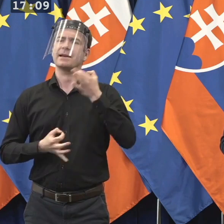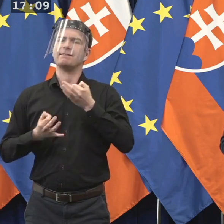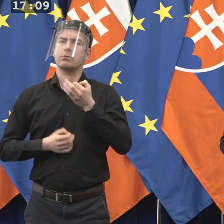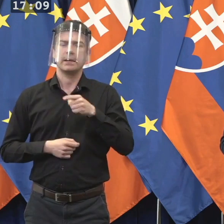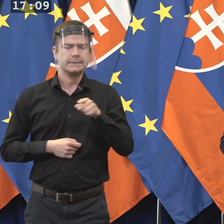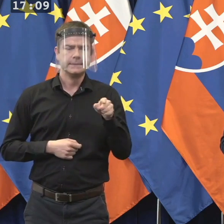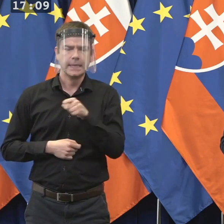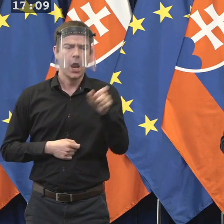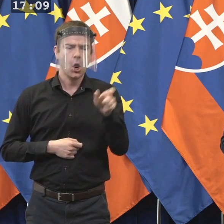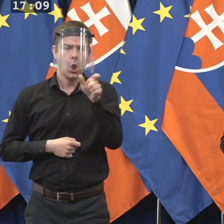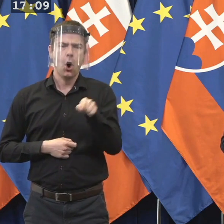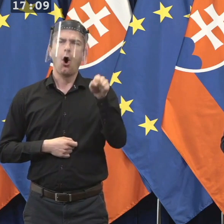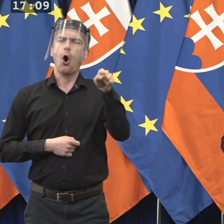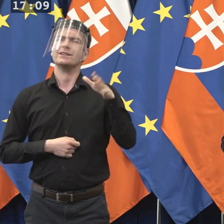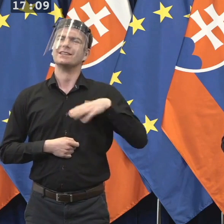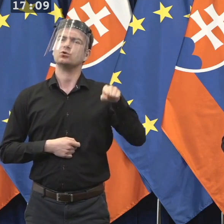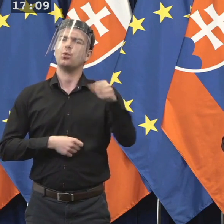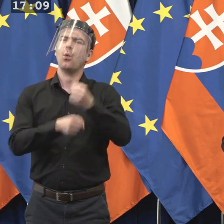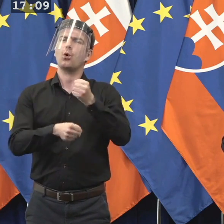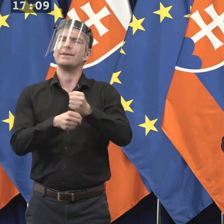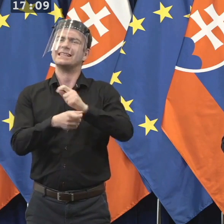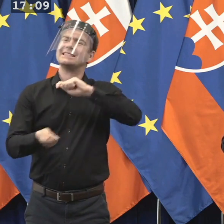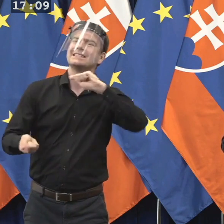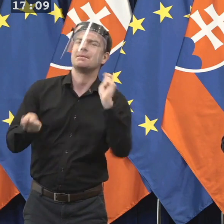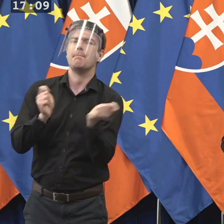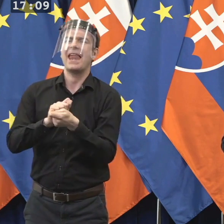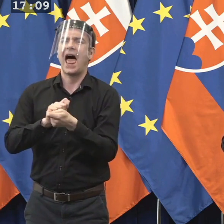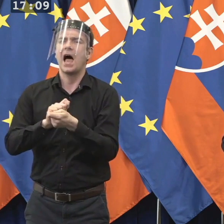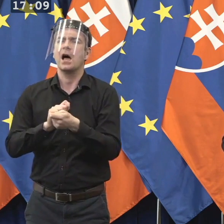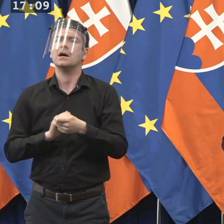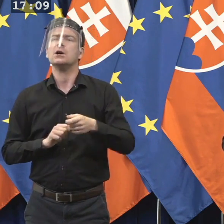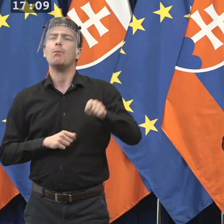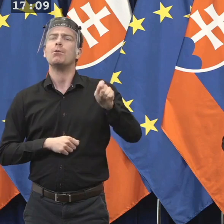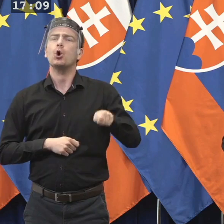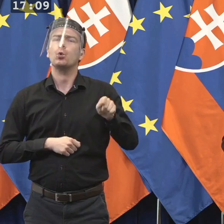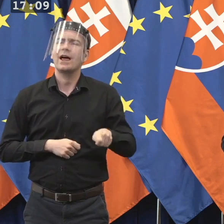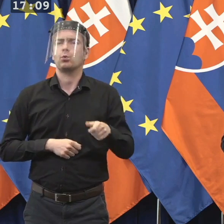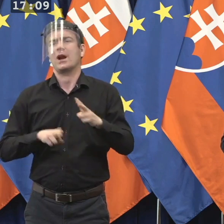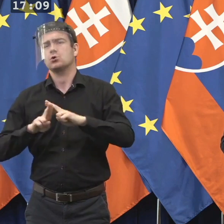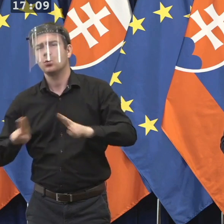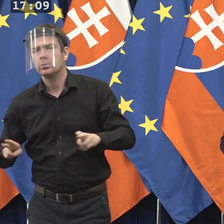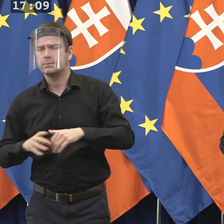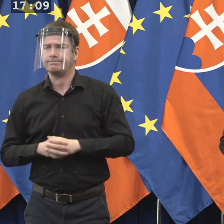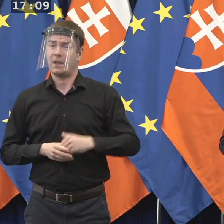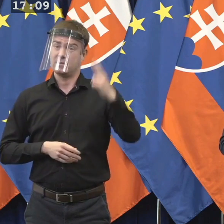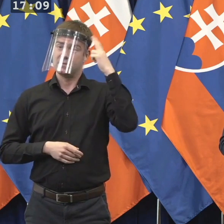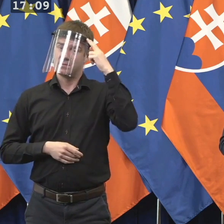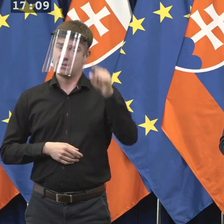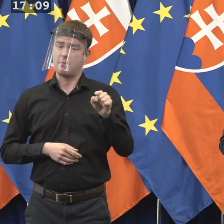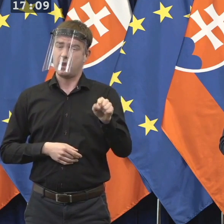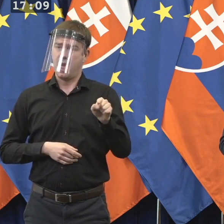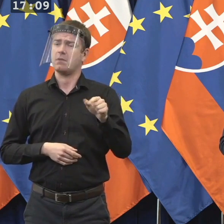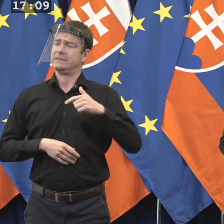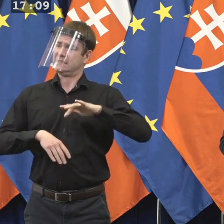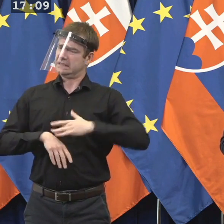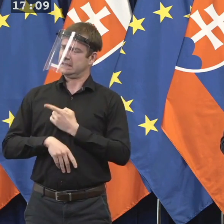tak sa hlásia k reforme justícia, hlásia sa k tomu, či už svojimi činmi alebo priamo svojimi vyjadreniami, tomu, čo považujeme za dôležité